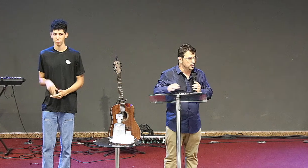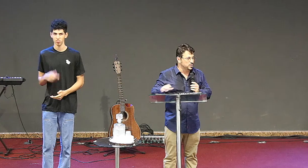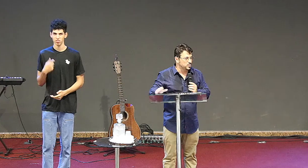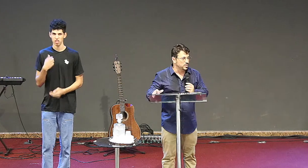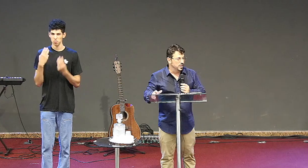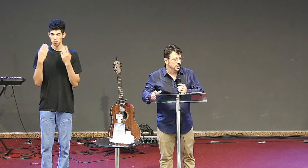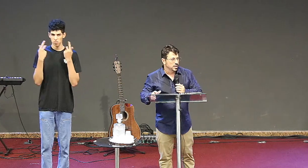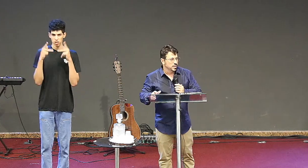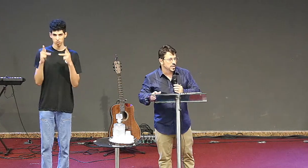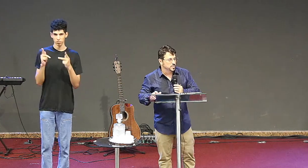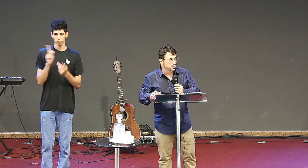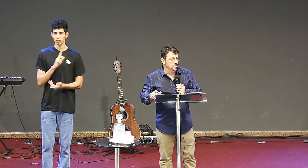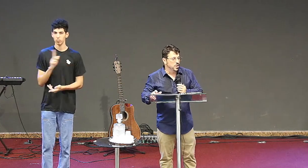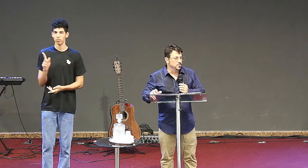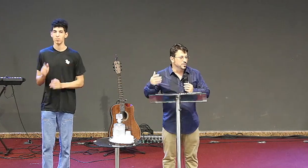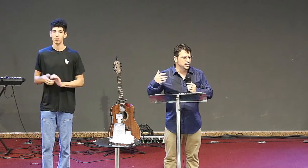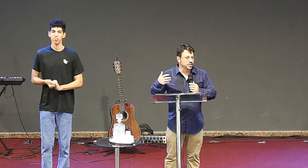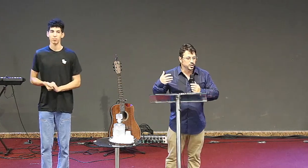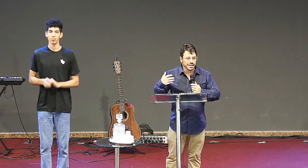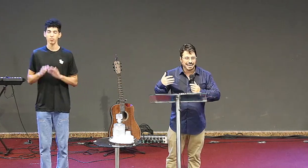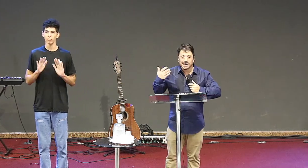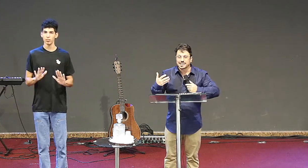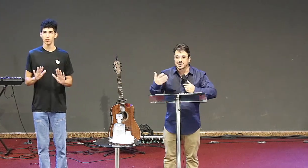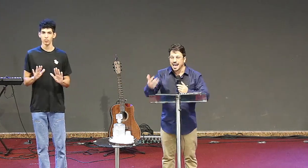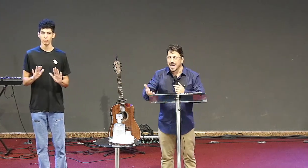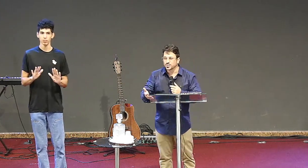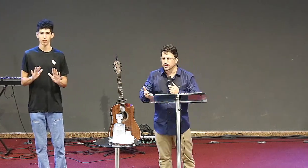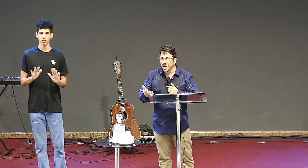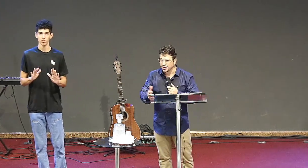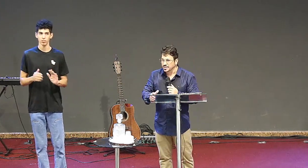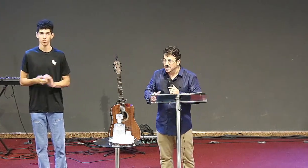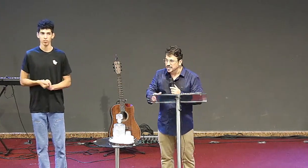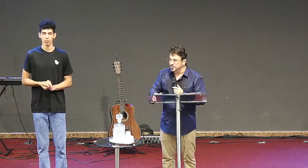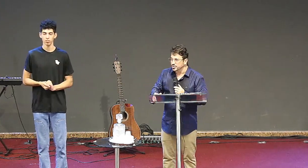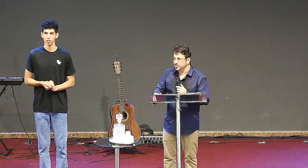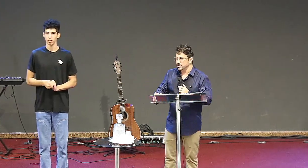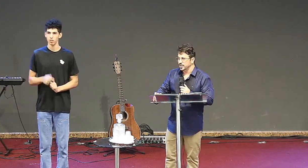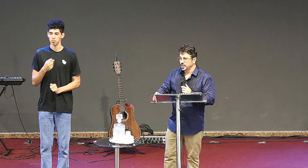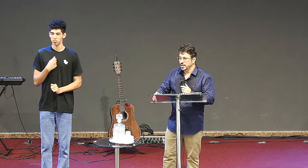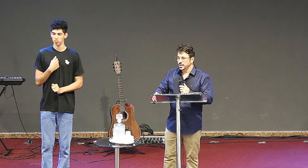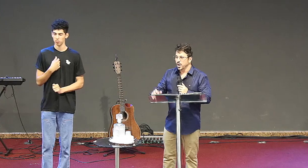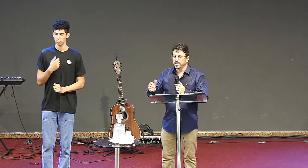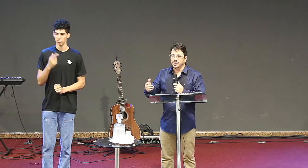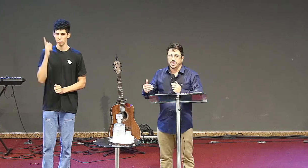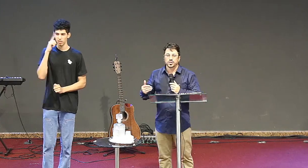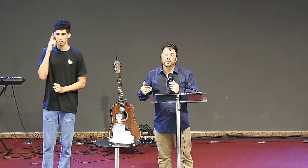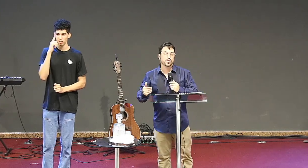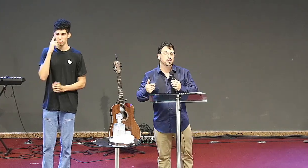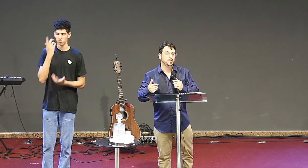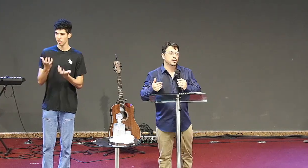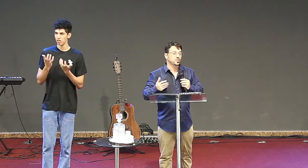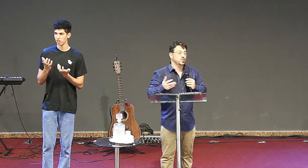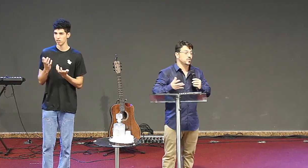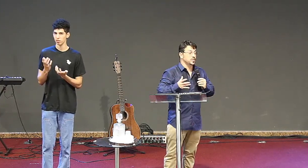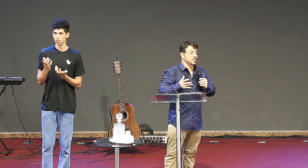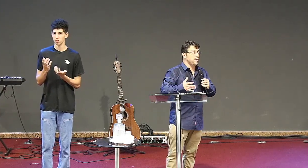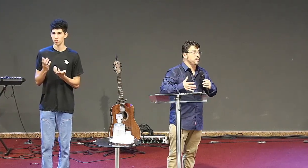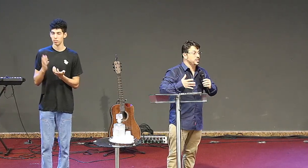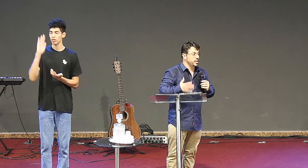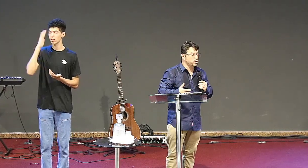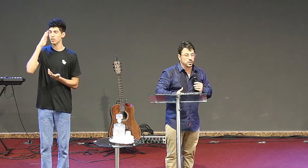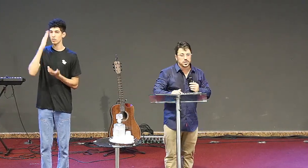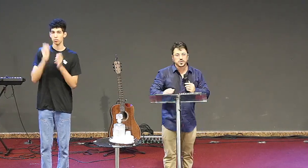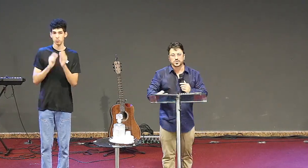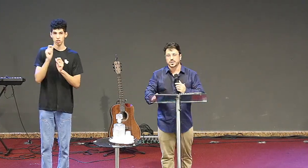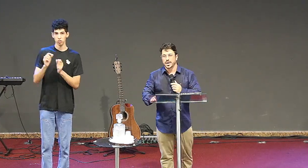sabe disso. Mas, meus irmãos, eu me senti inclinado a fazer isso. E eu entendo que foi o Espírito Santo que estava